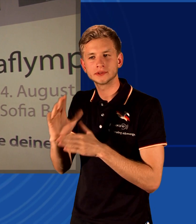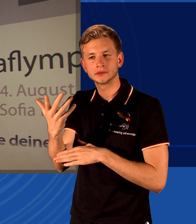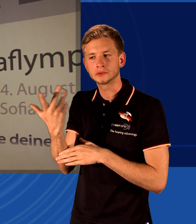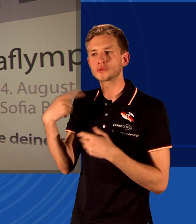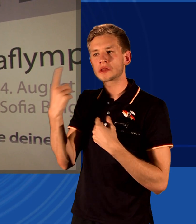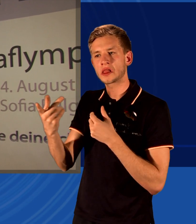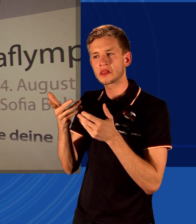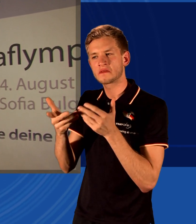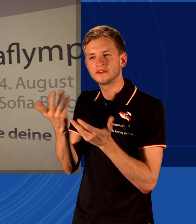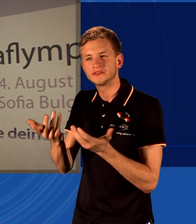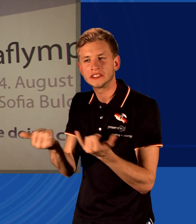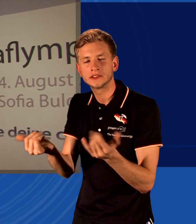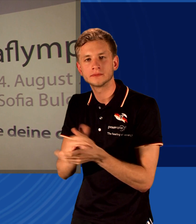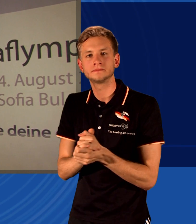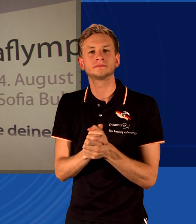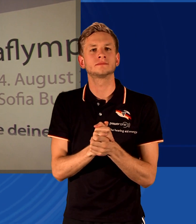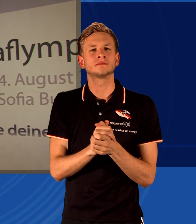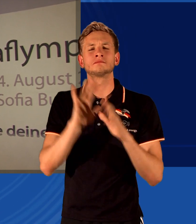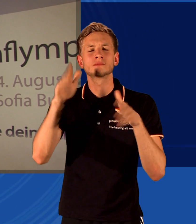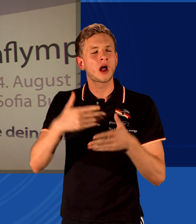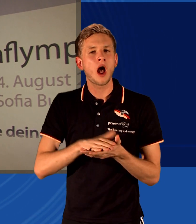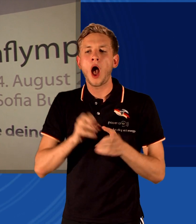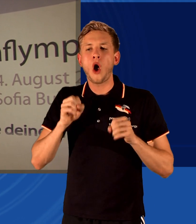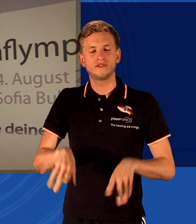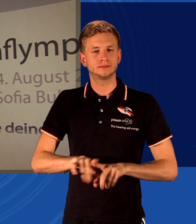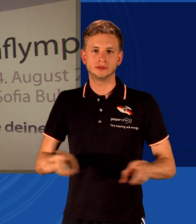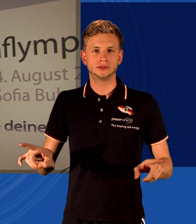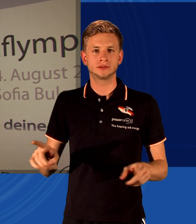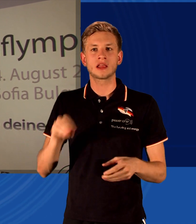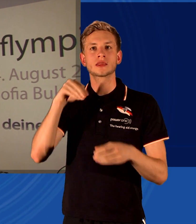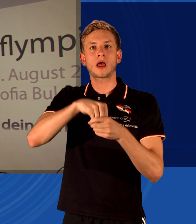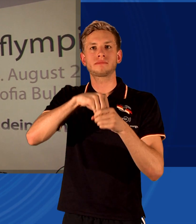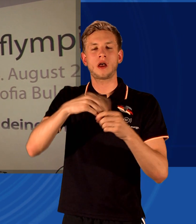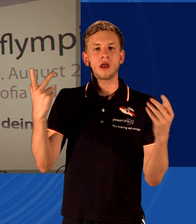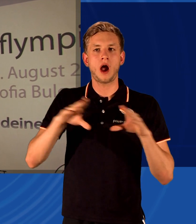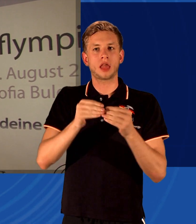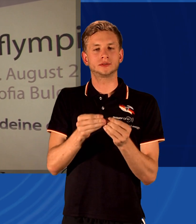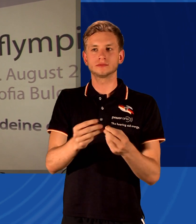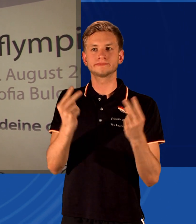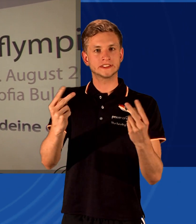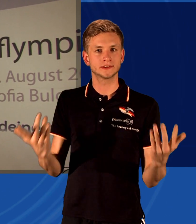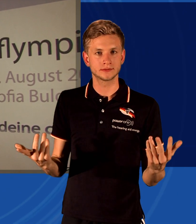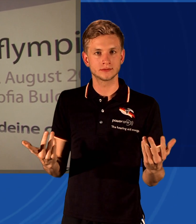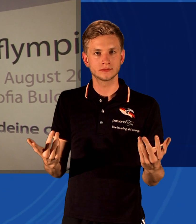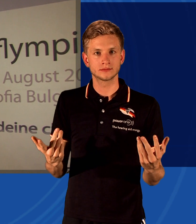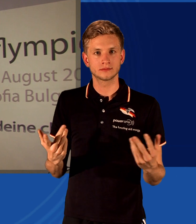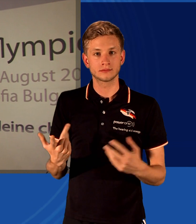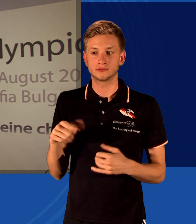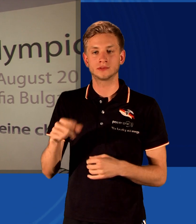Ja, einfach nicht aufgeben, denn dabei sein ist alles. Das ist ja der olympische Gedanke. Und ich komme eben gerade von einem Volleyballspiel